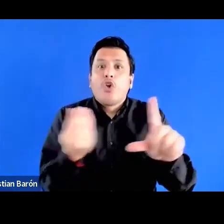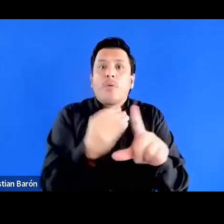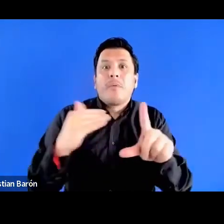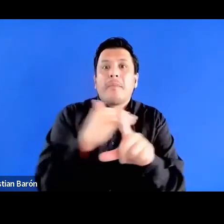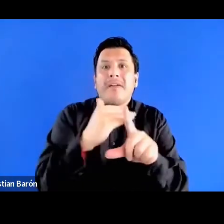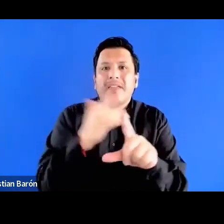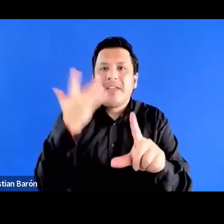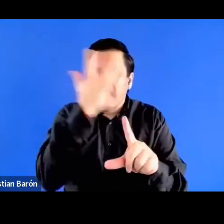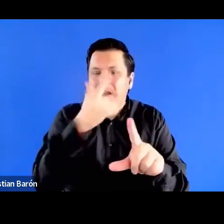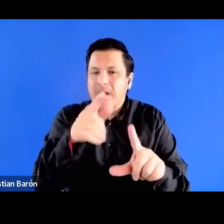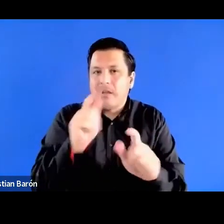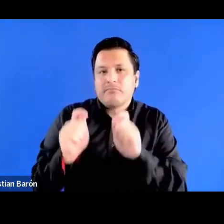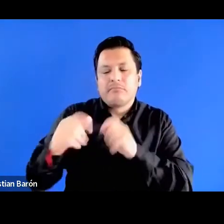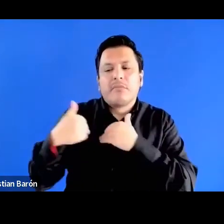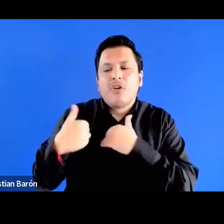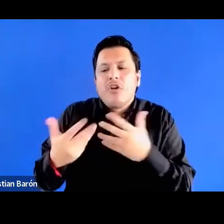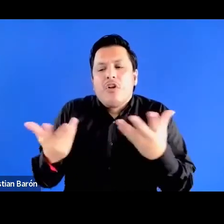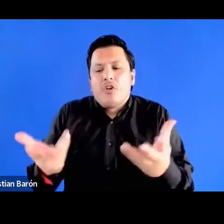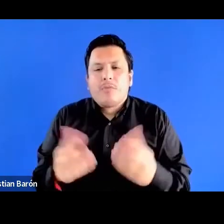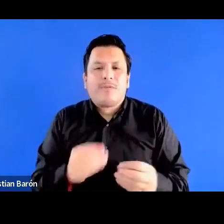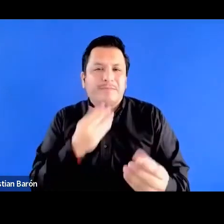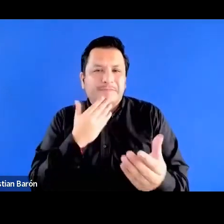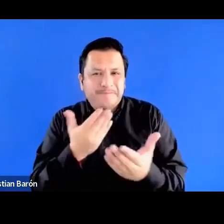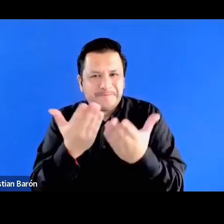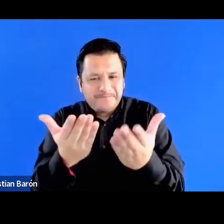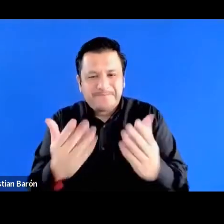frente a ellas. Muchas gracias.